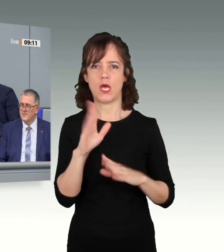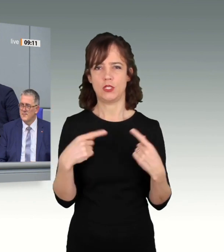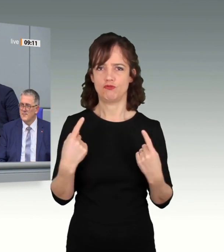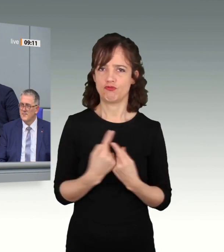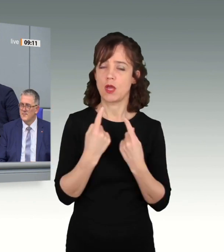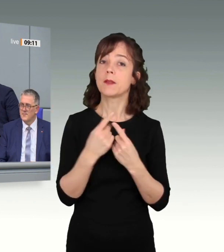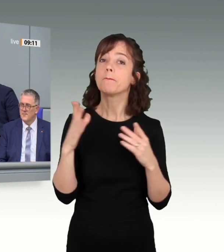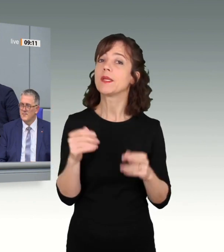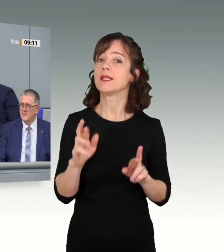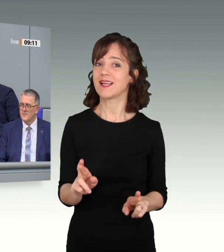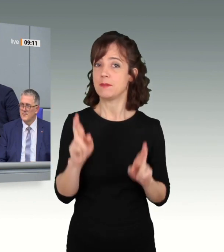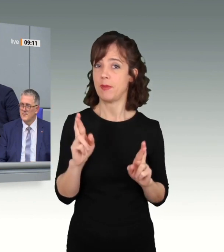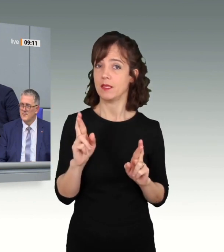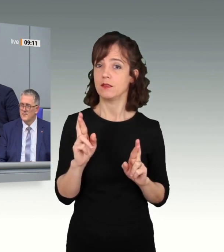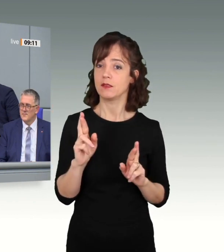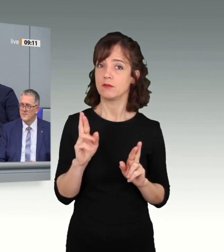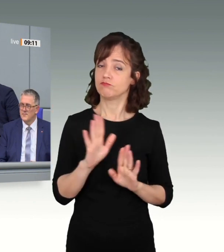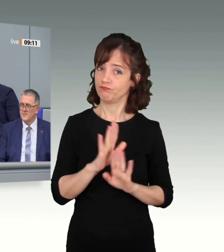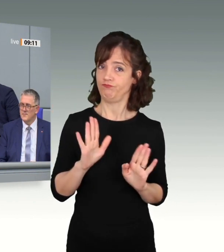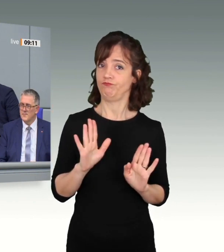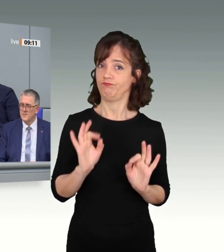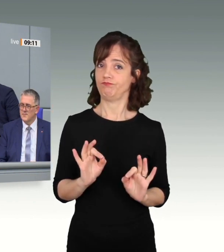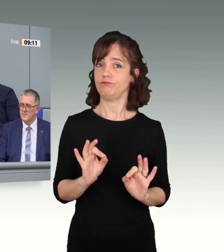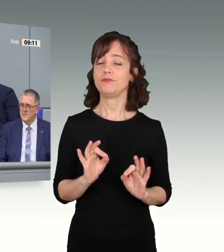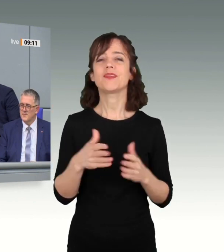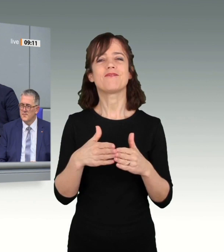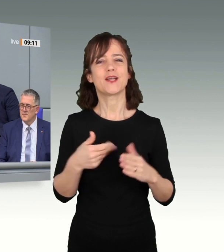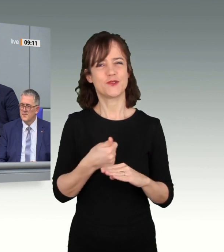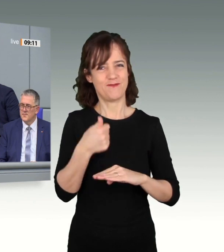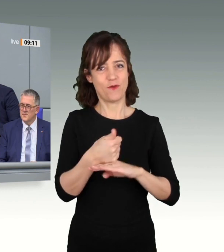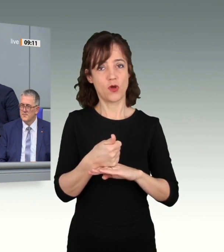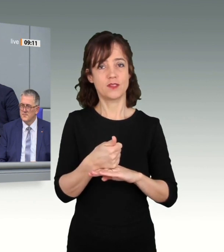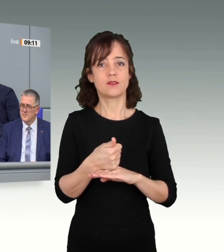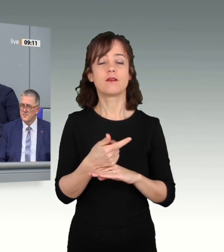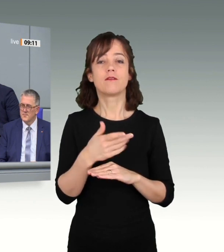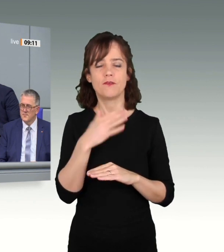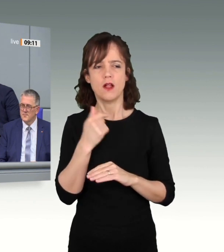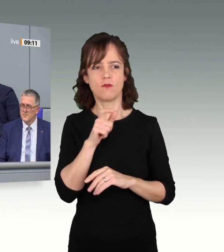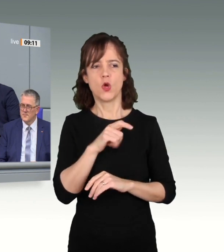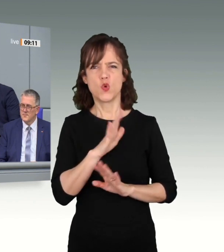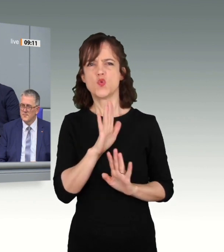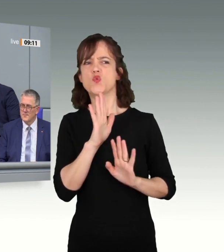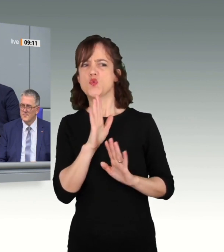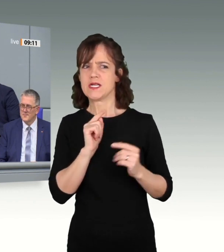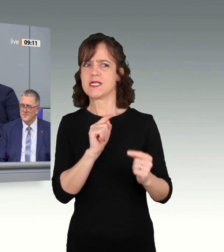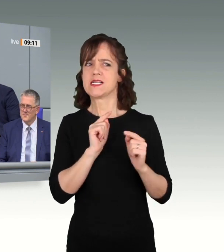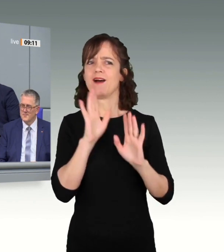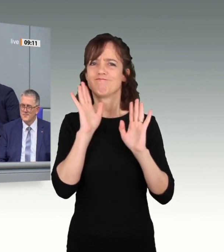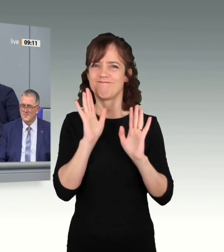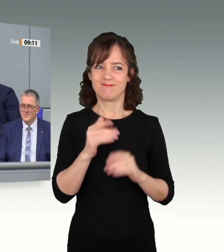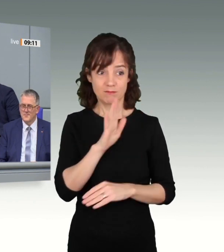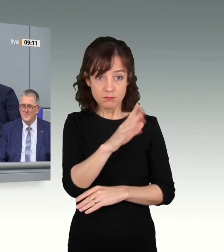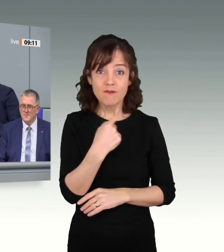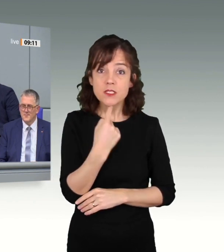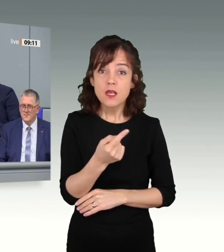Respekt vor dem Gegenüber. Als Fraktionsvorsitzender waren Sie ein gefürchteter Debattenredner. Ihr Wort